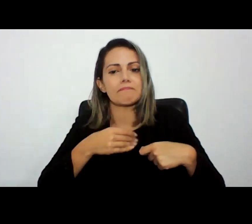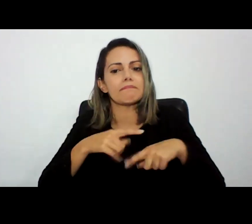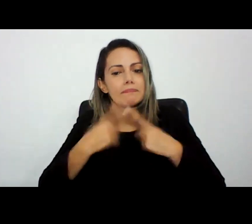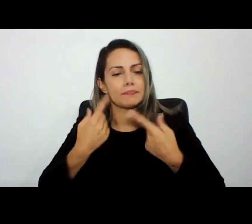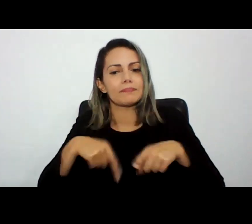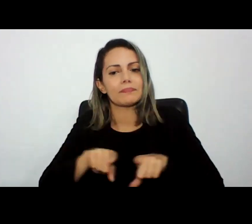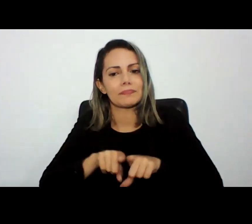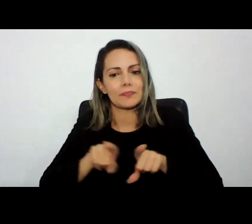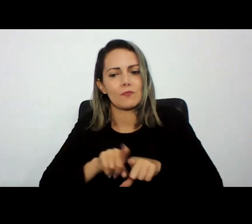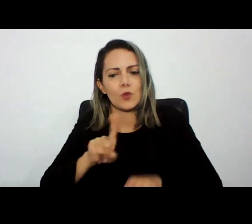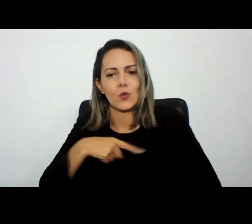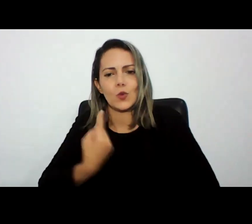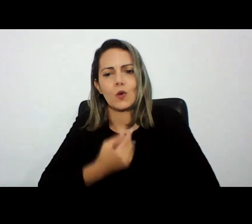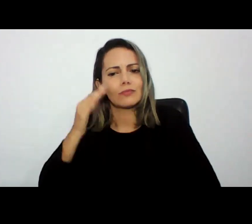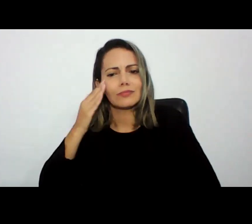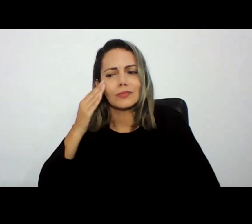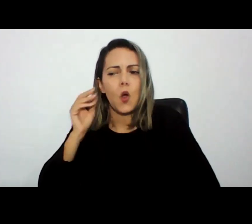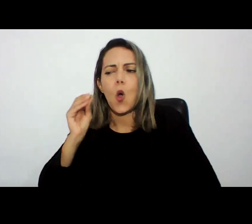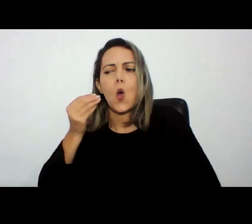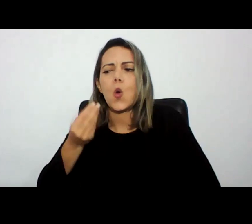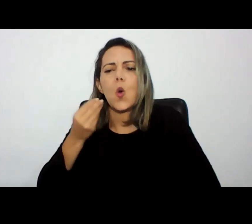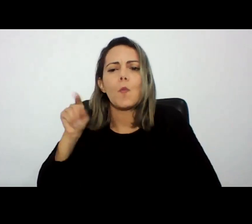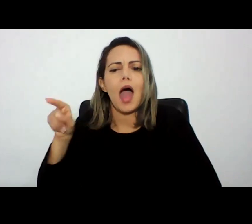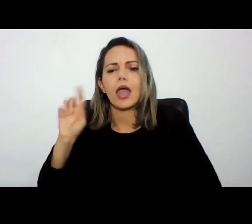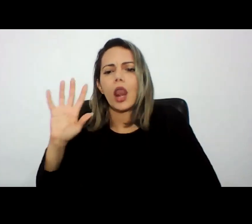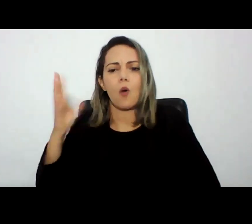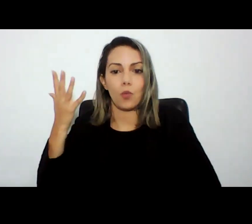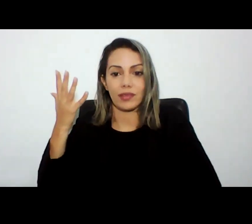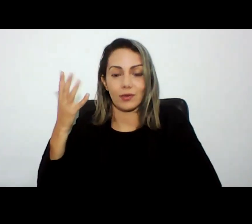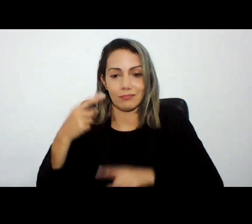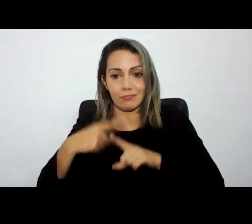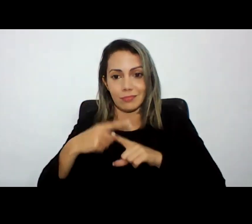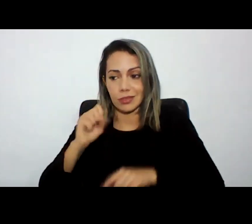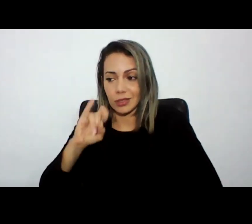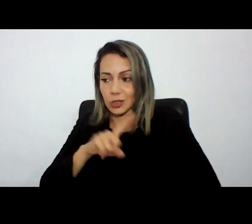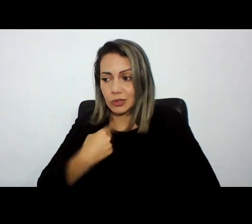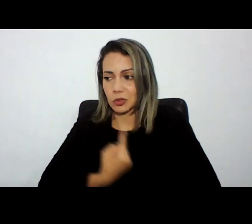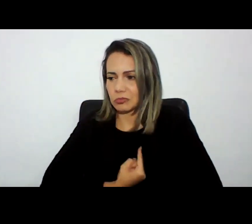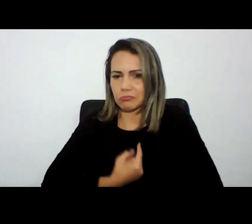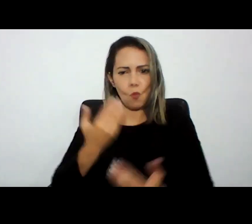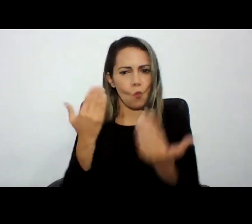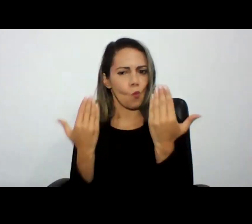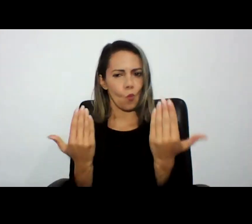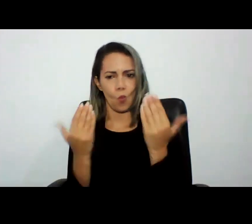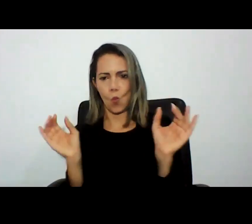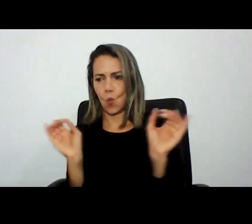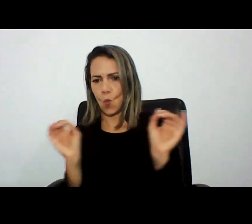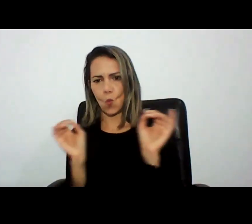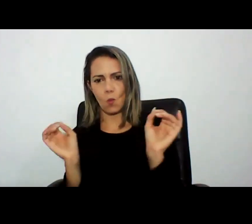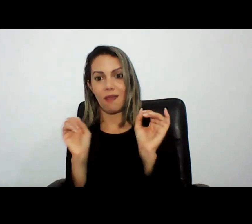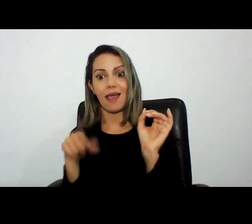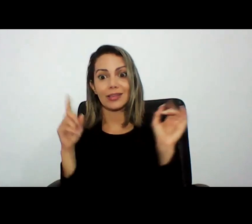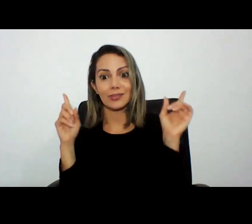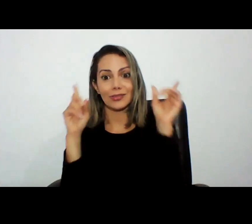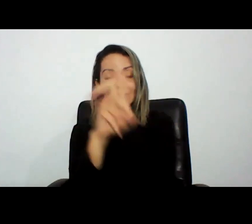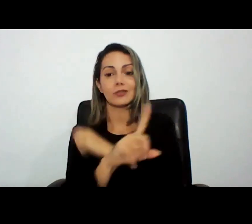nosso entendimento de como aquilo ali realmente ocorreu porque se a gente não sabe como ocorreu não desconfia como ocorreu é inclusive difícil